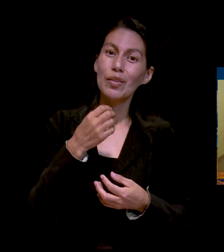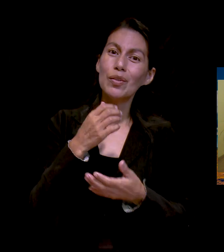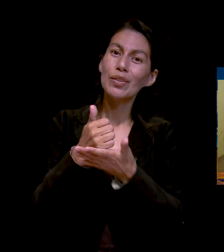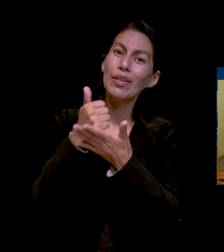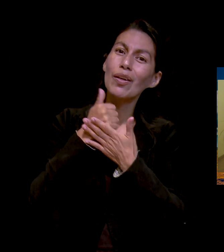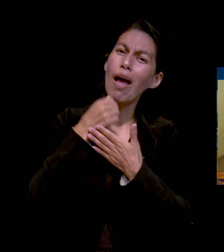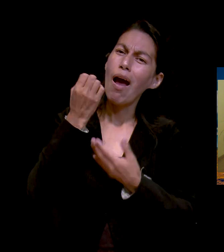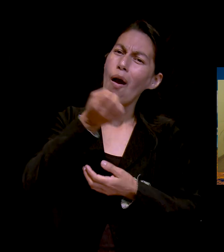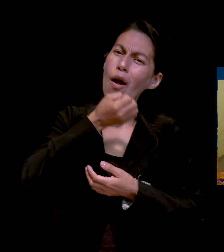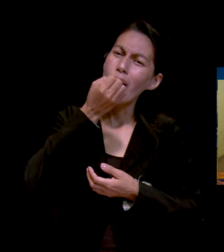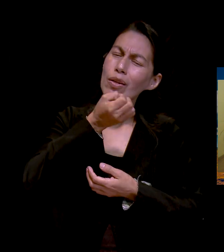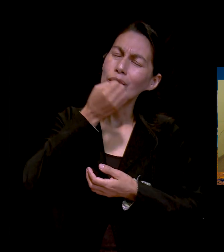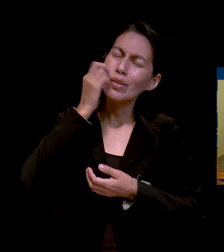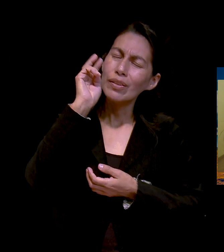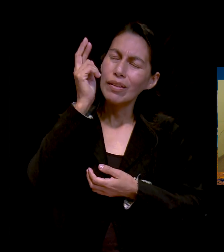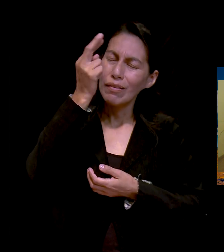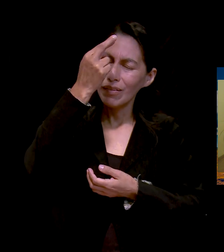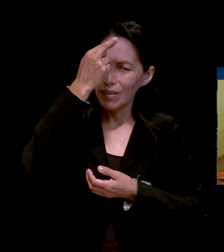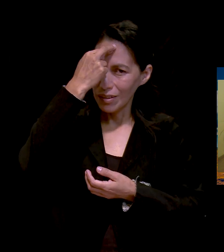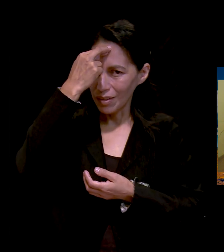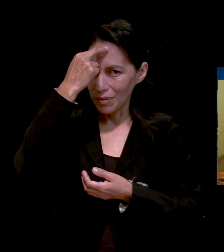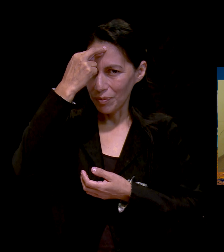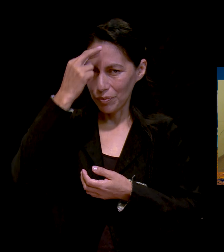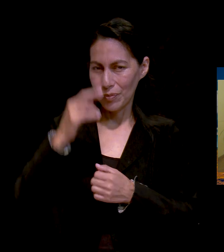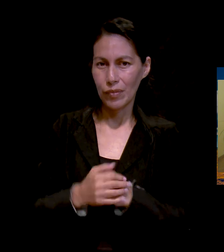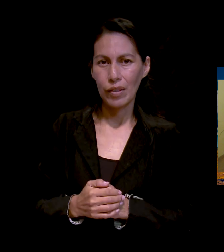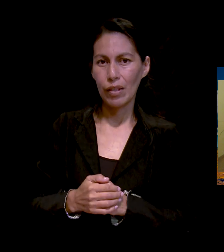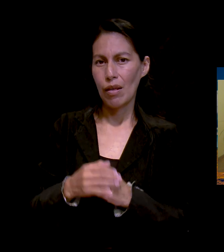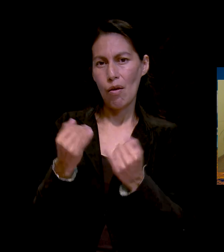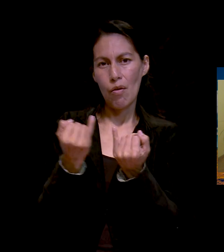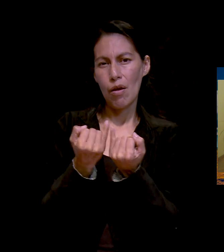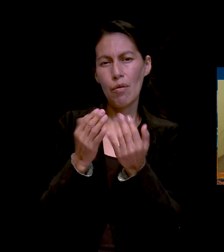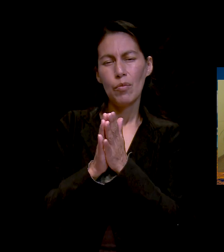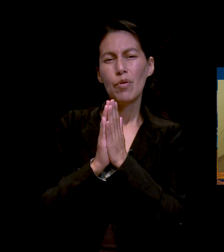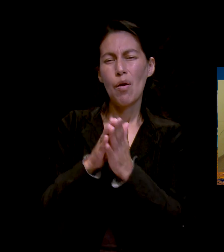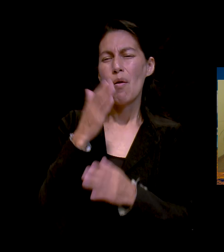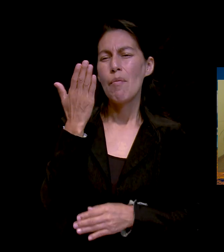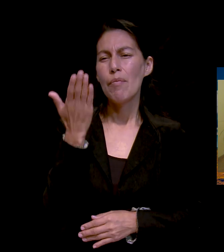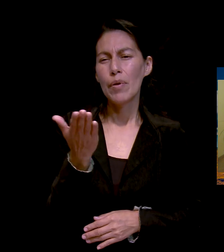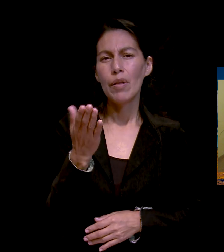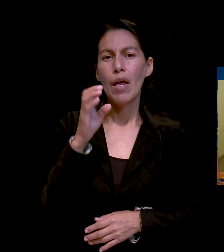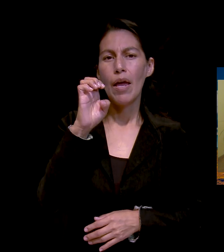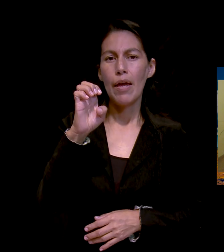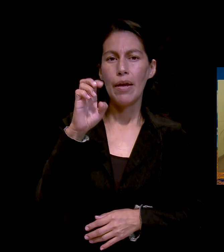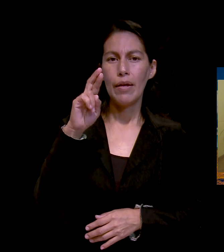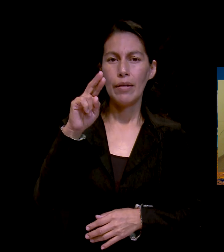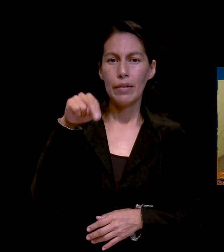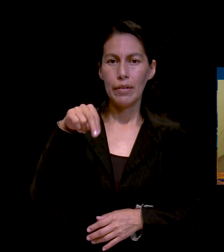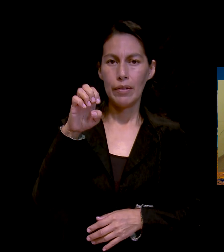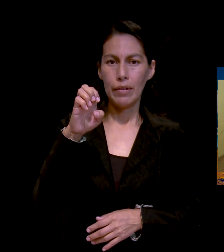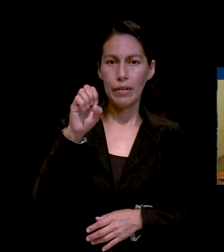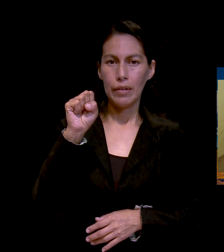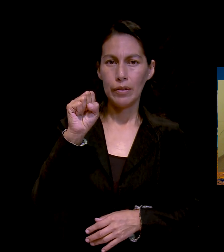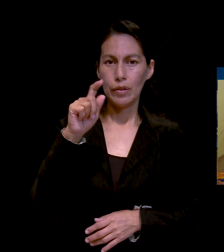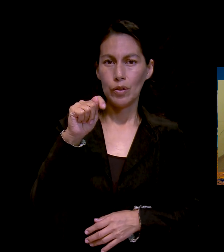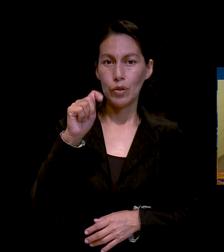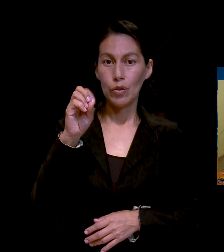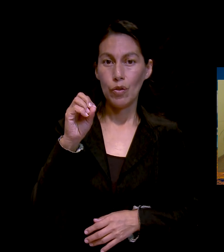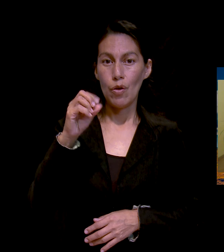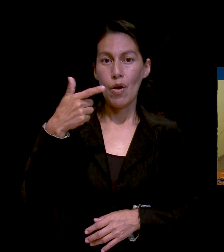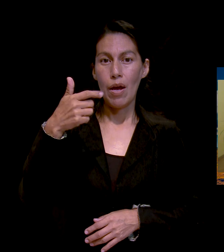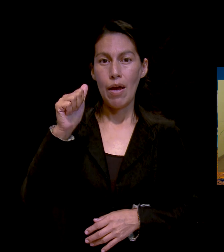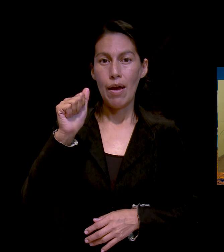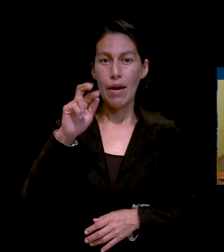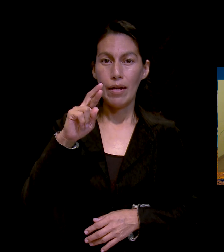Pido por Ernesto García Ruiz. Está muy delicado por COVID. No lo vamos a dejar. Vamos a orar